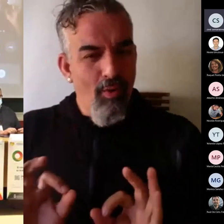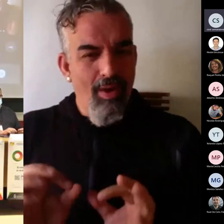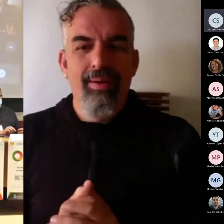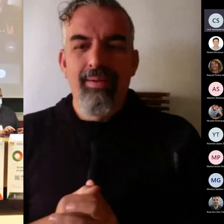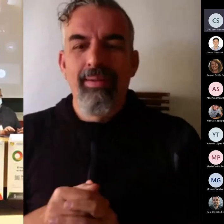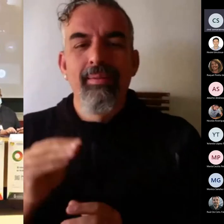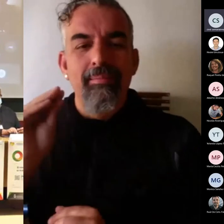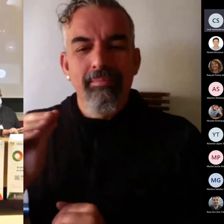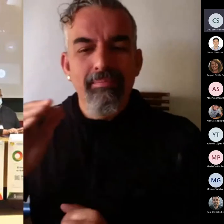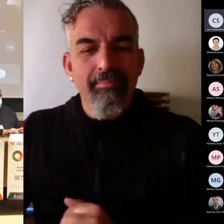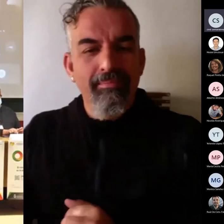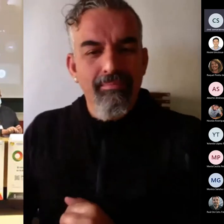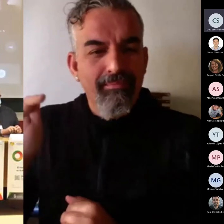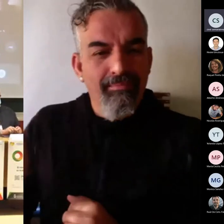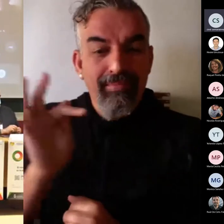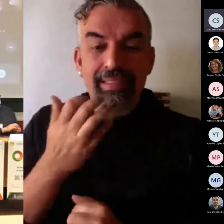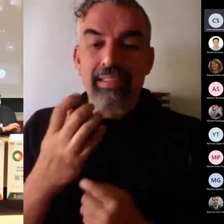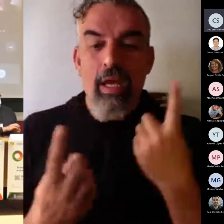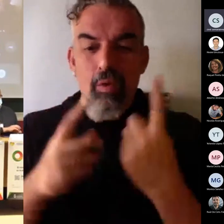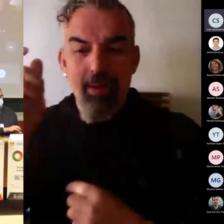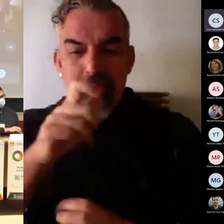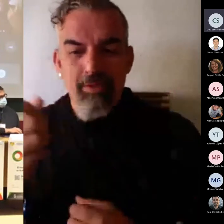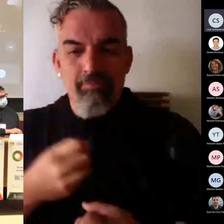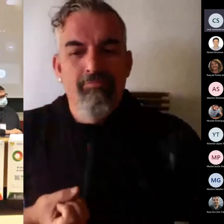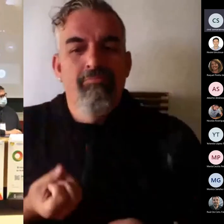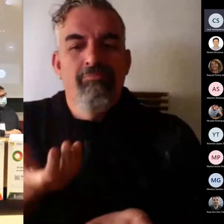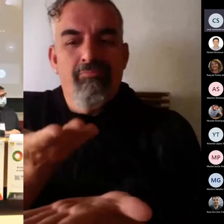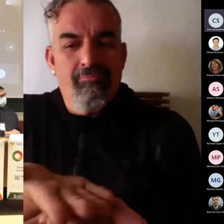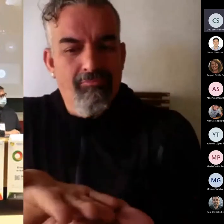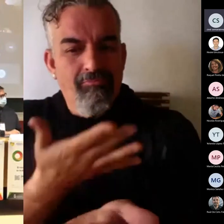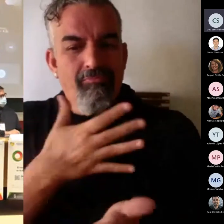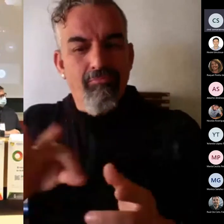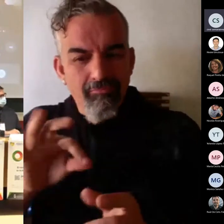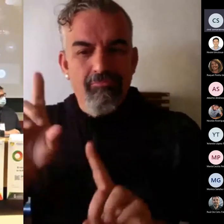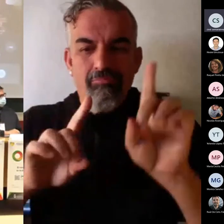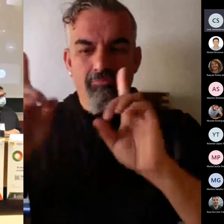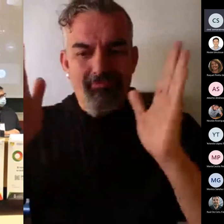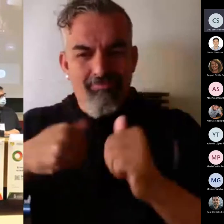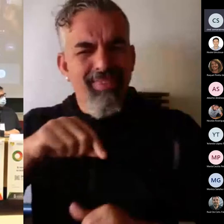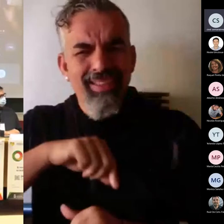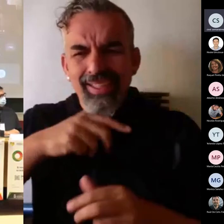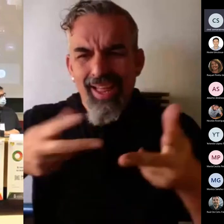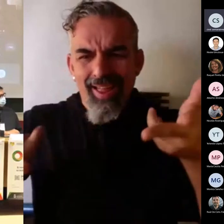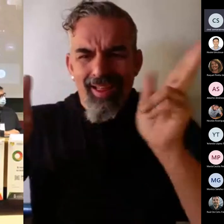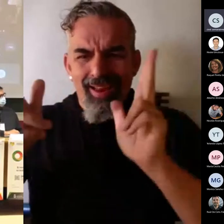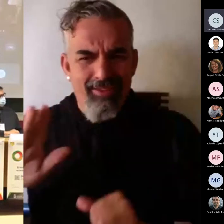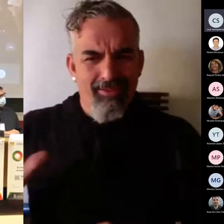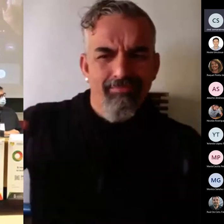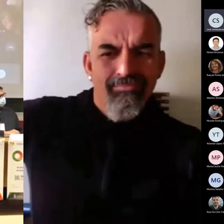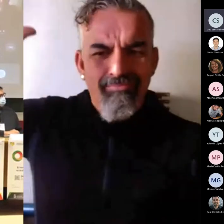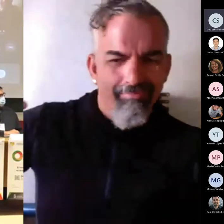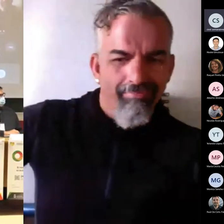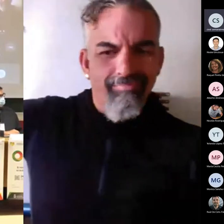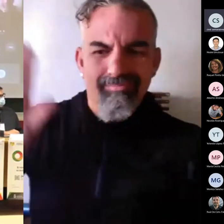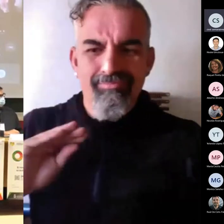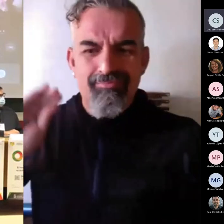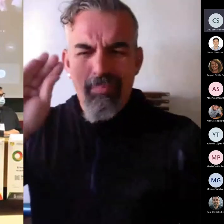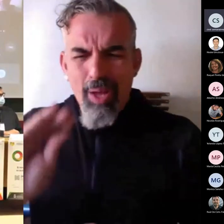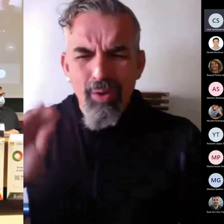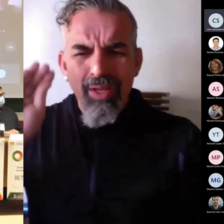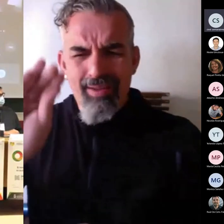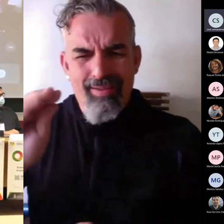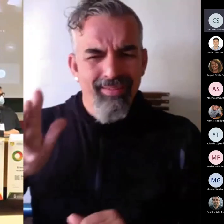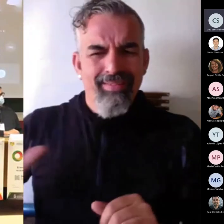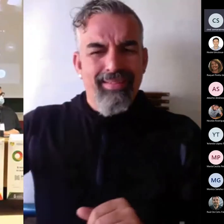Y si alguien quiere aportar algo más tras intervención, sentíos libres de verdad de generar y motivar este debate tan